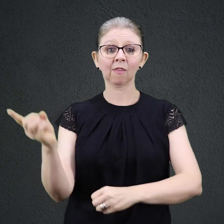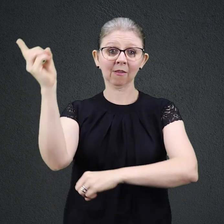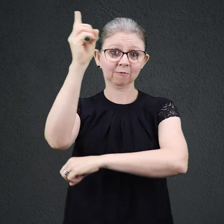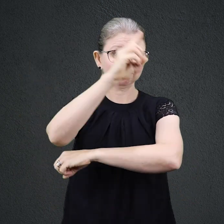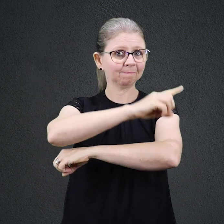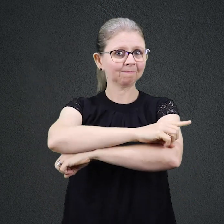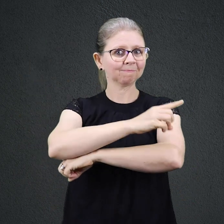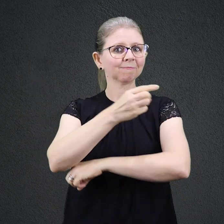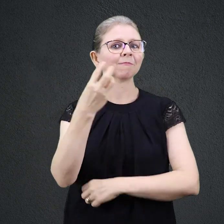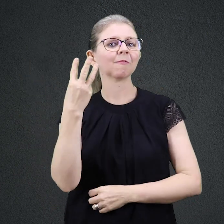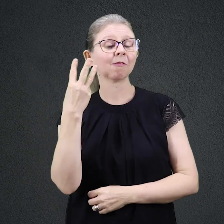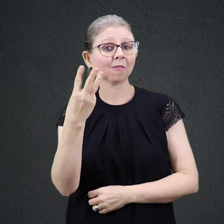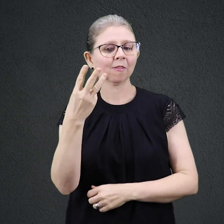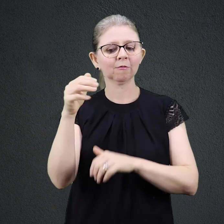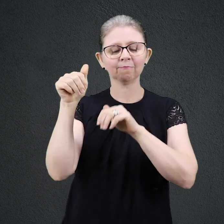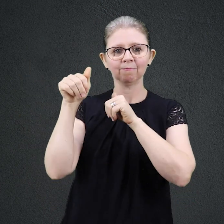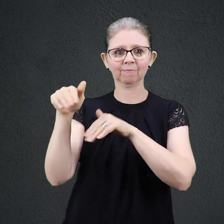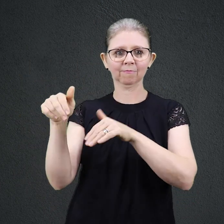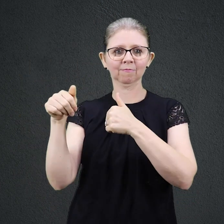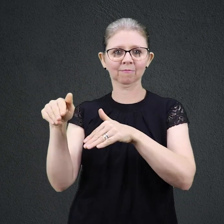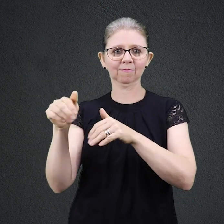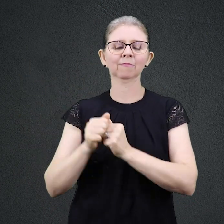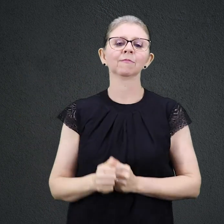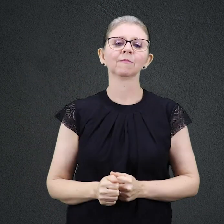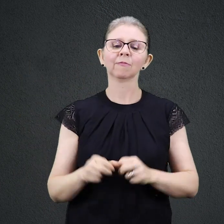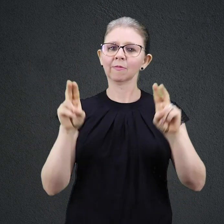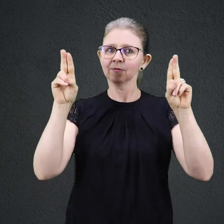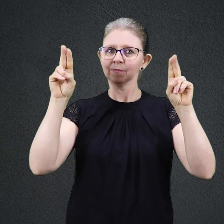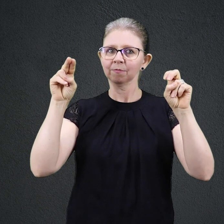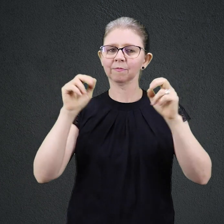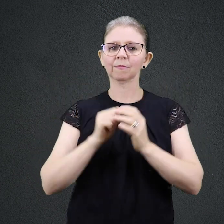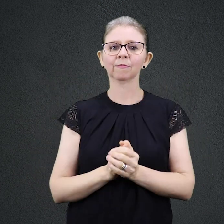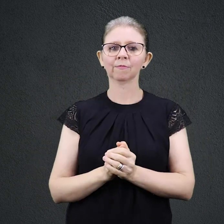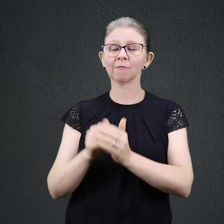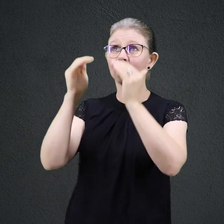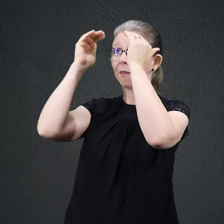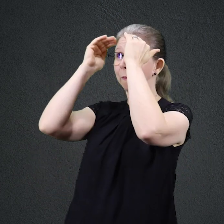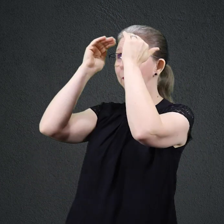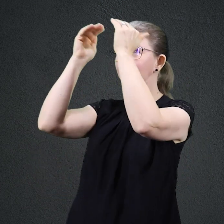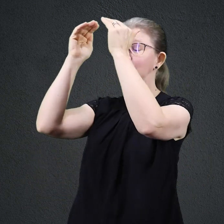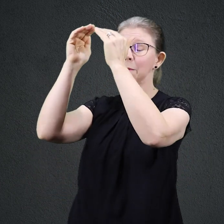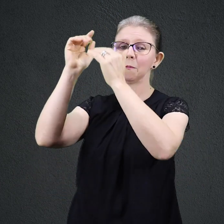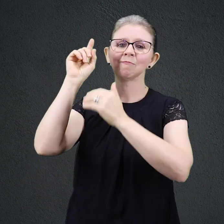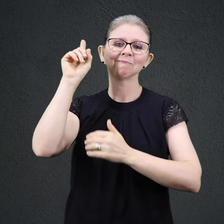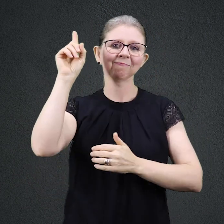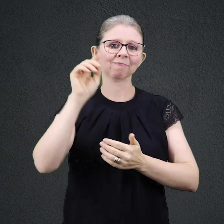Hoje é 3 de setembro. Título de hoje, Obediência. Leitura bíblica, João capítulo